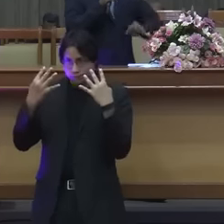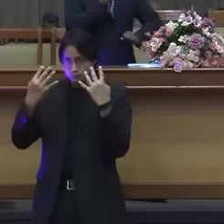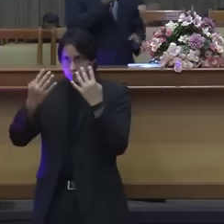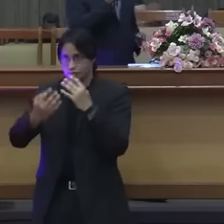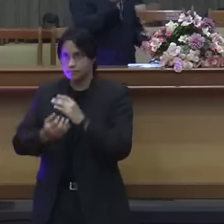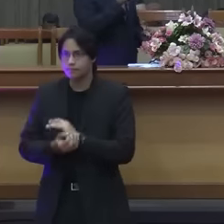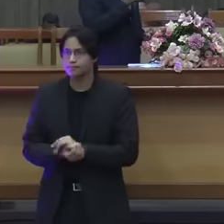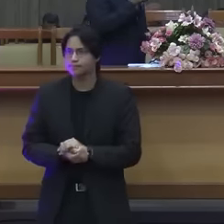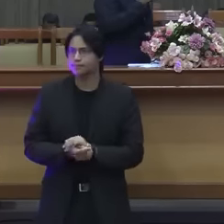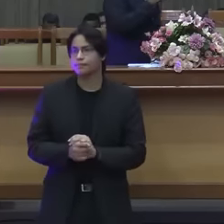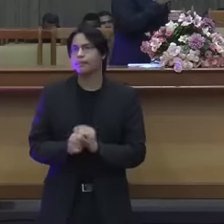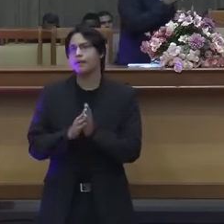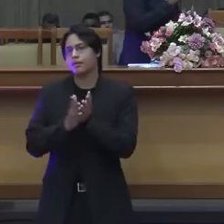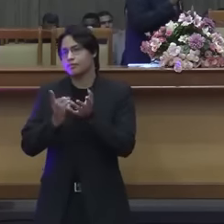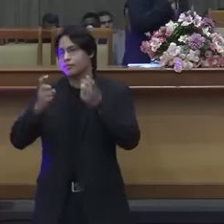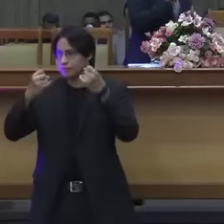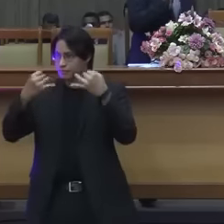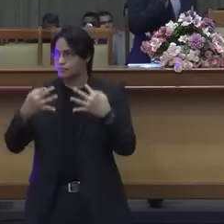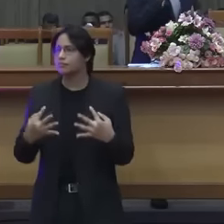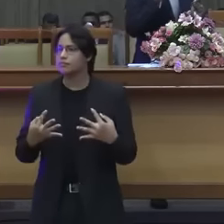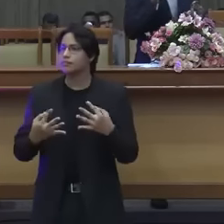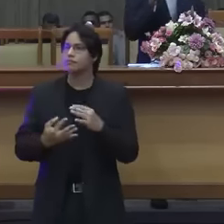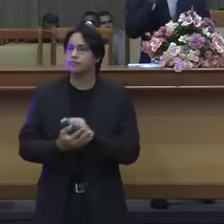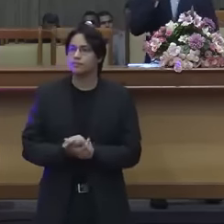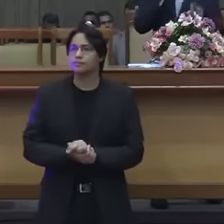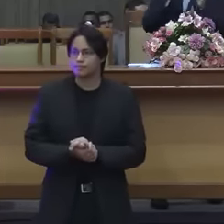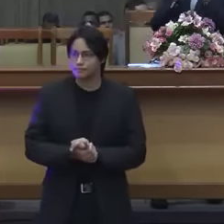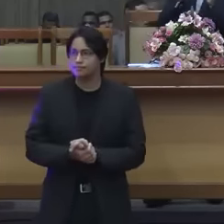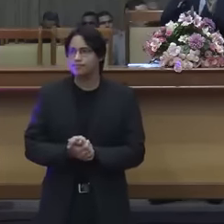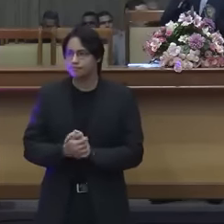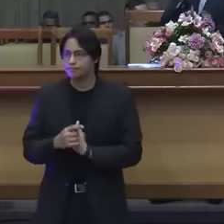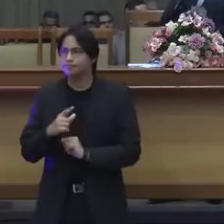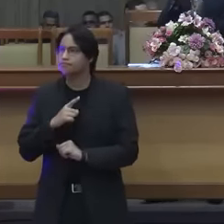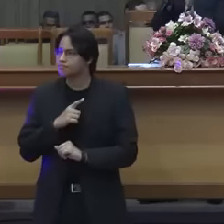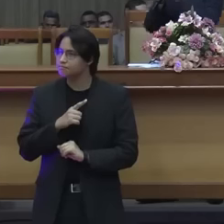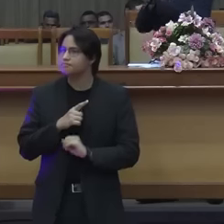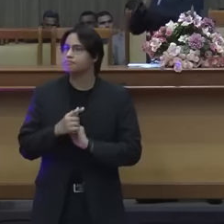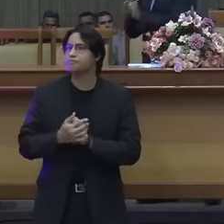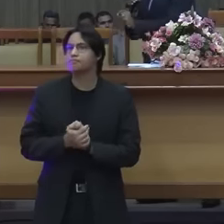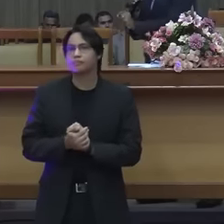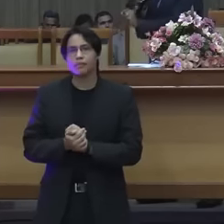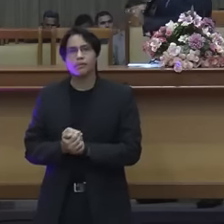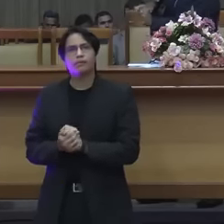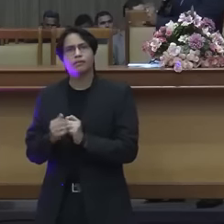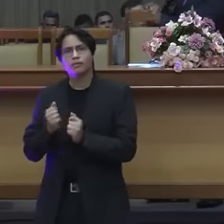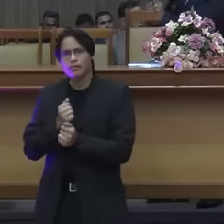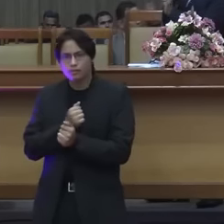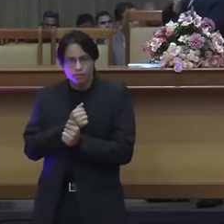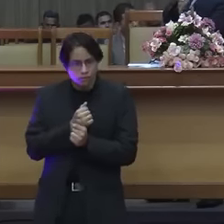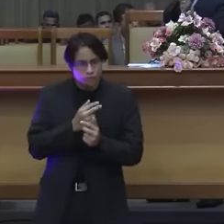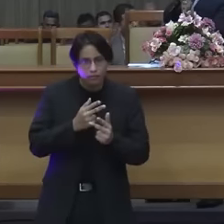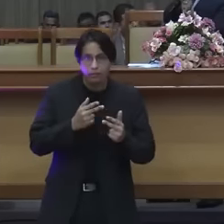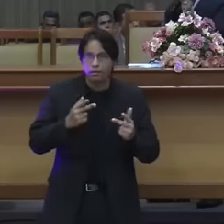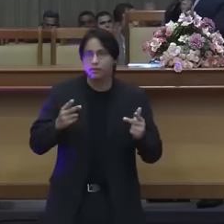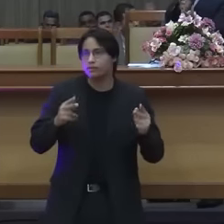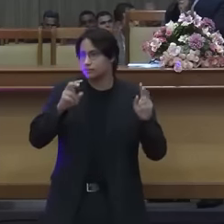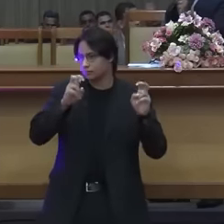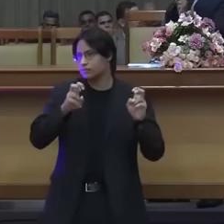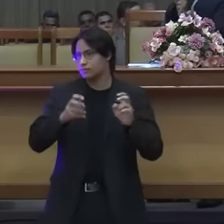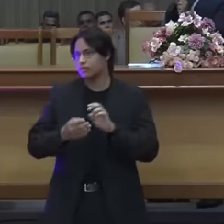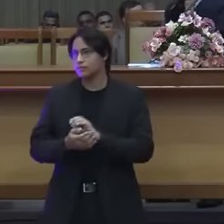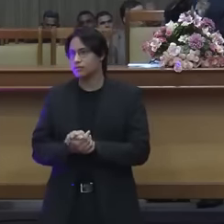mensagem ela trata disso. Há coisas que nós estamos honrando na igreja, que elas são